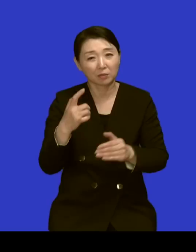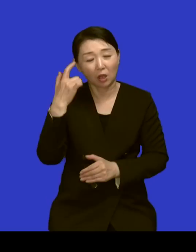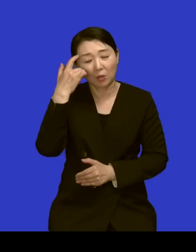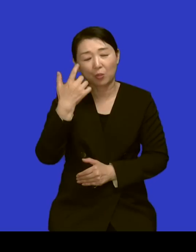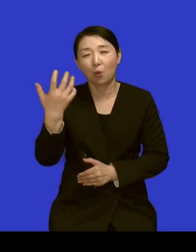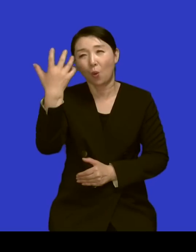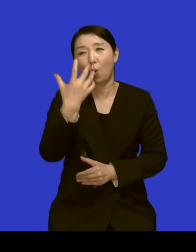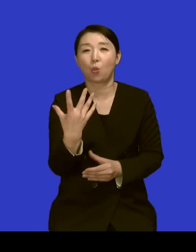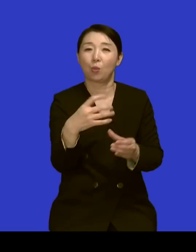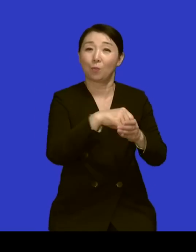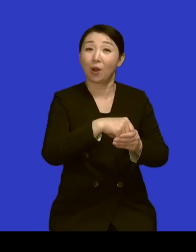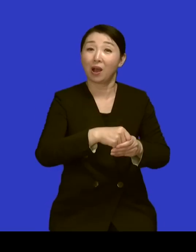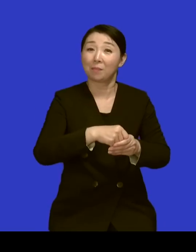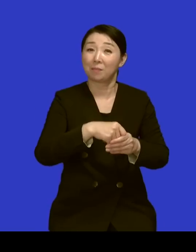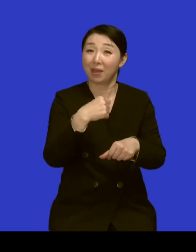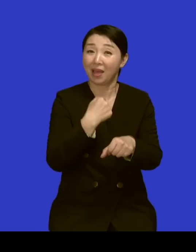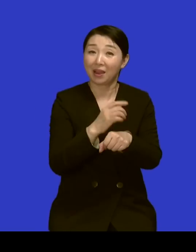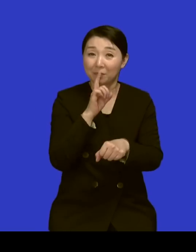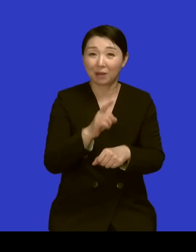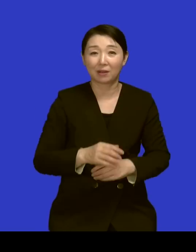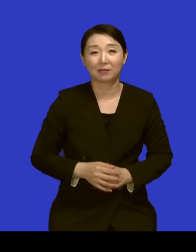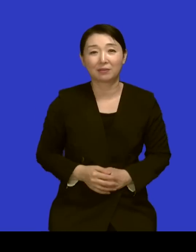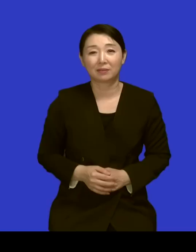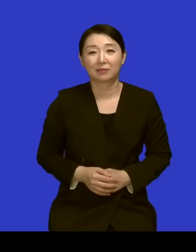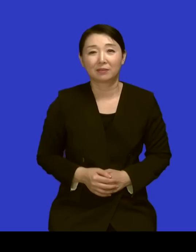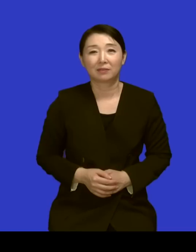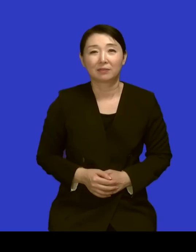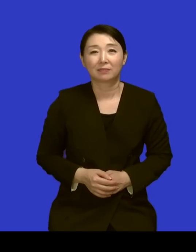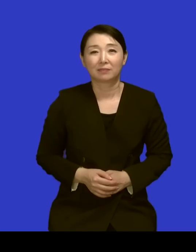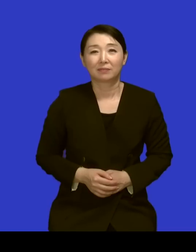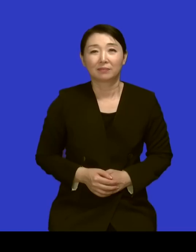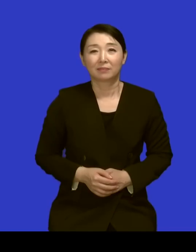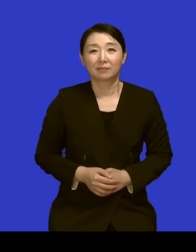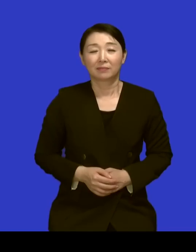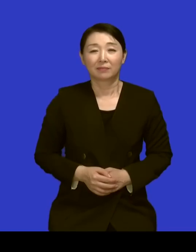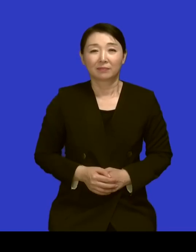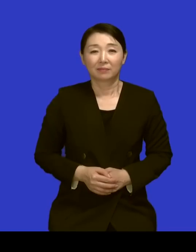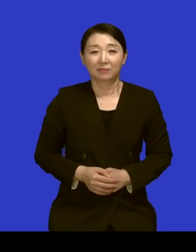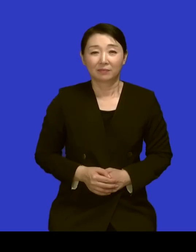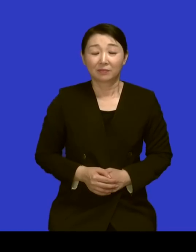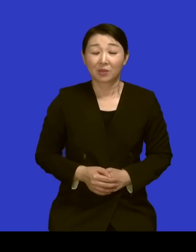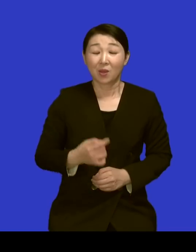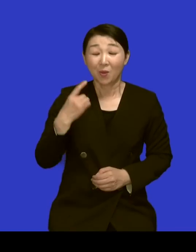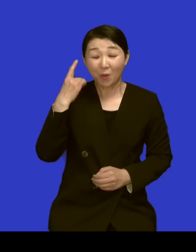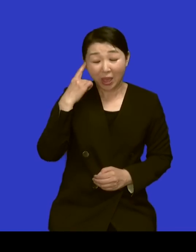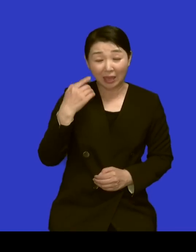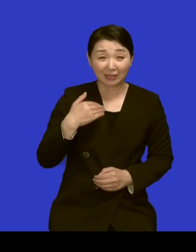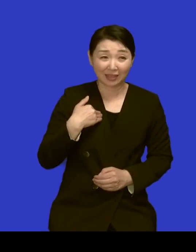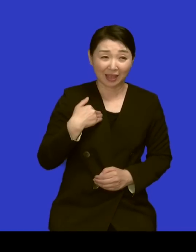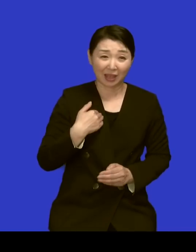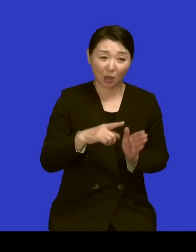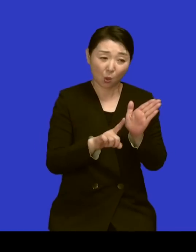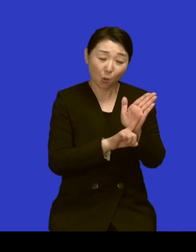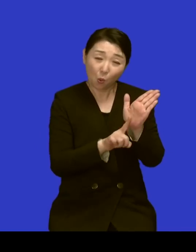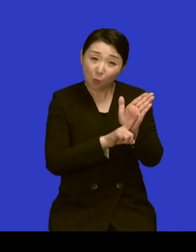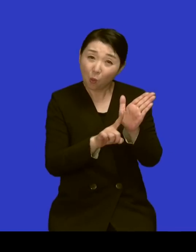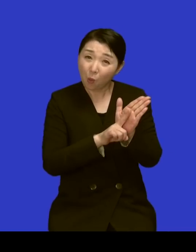하셨어요 네 그러니까 어떻게 보면 크게 뭐 마케팅이고 경영은 몰라도 네 경영에 대한